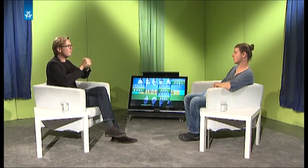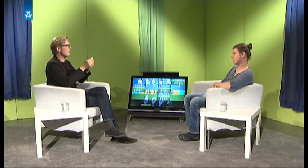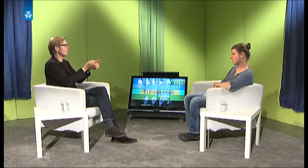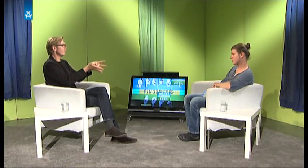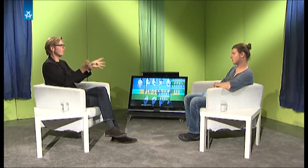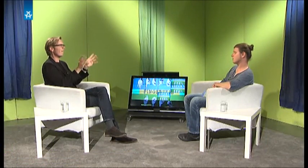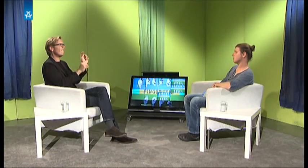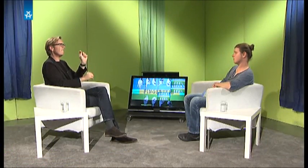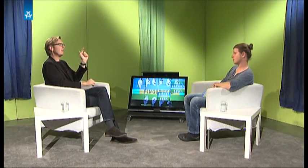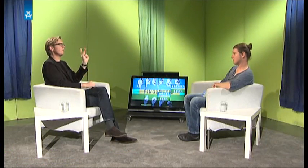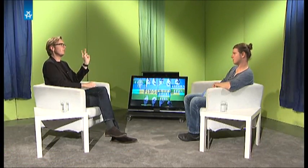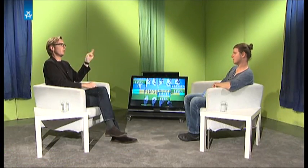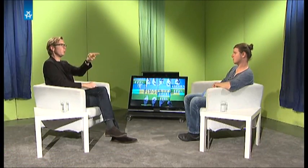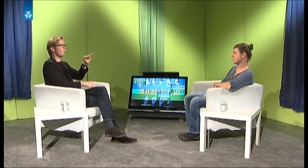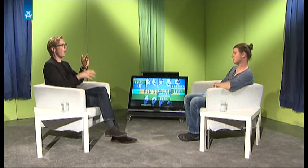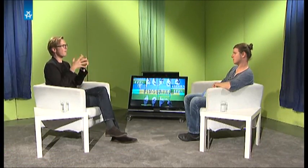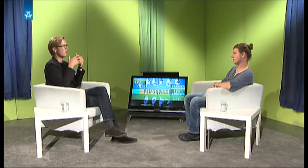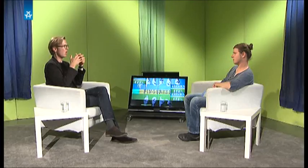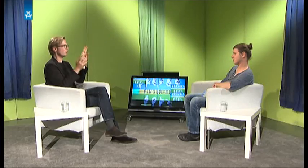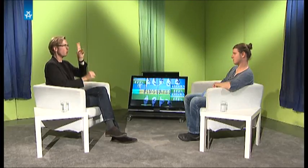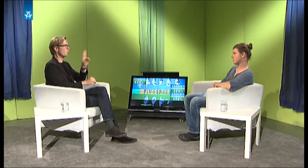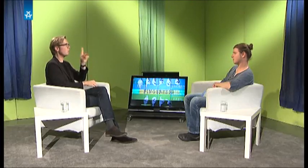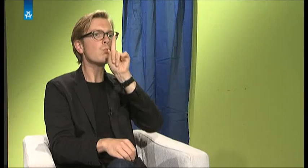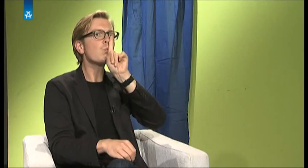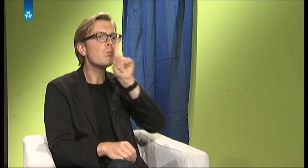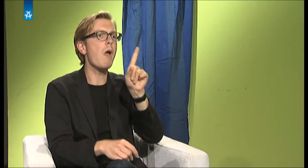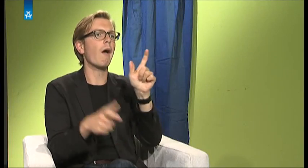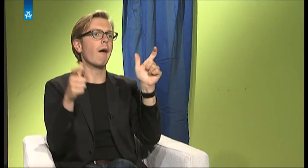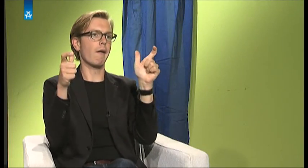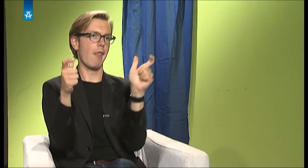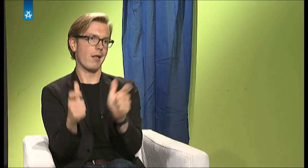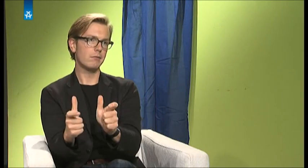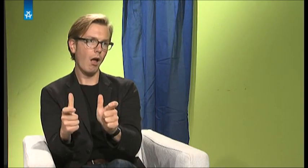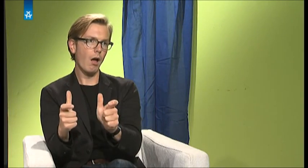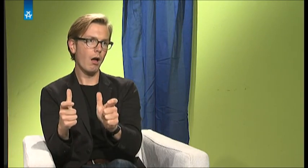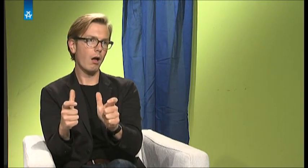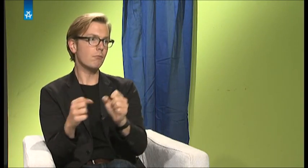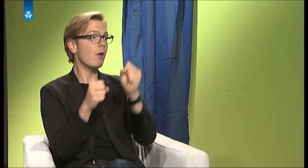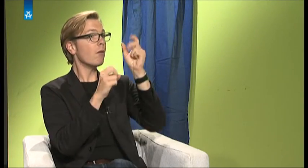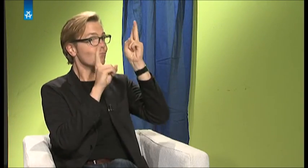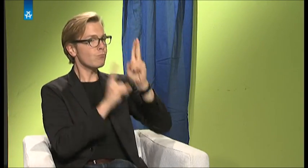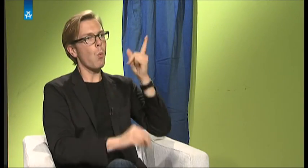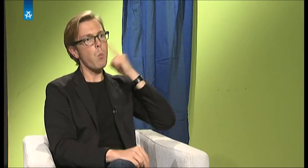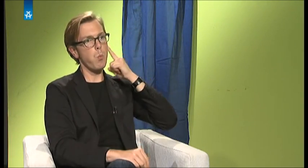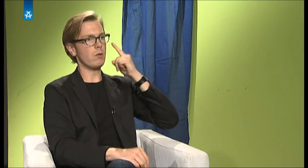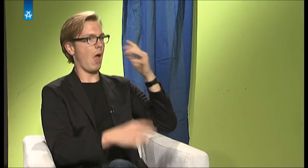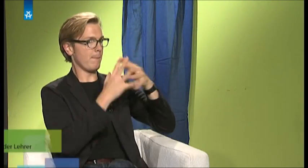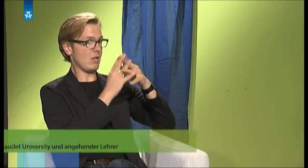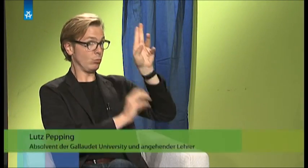fast so wie eine amerikanische andere Universität, wie man sie kennt, nur deutlich kleiner. Weil amerikanische Universitäten, wenn man sie kennt, sind ja relativ